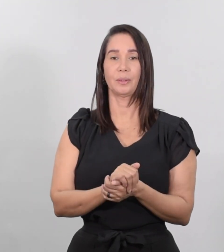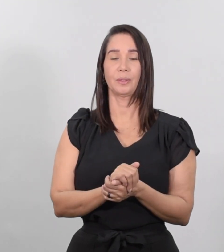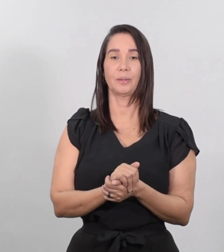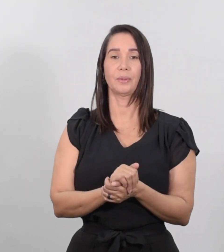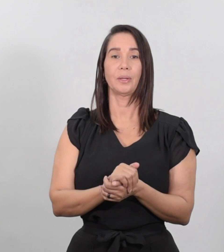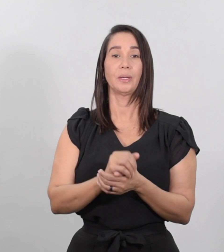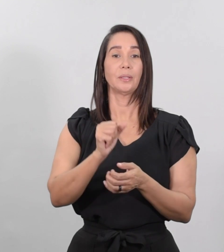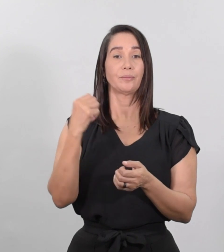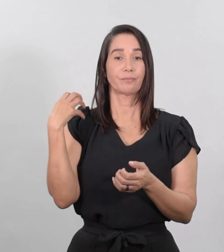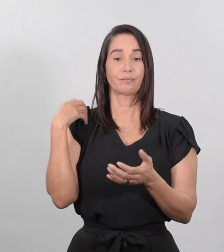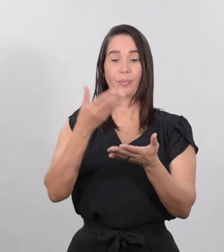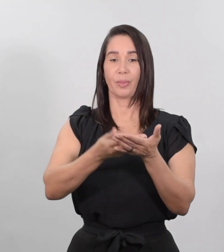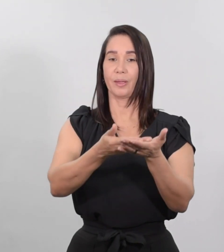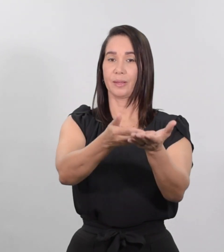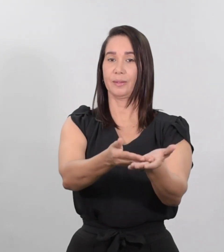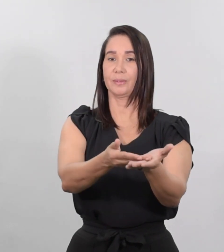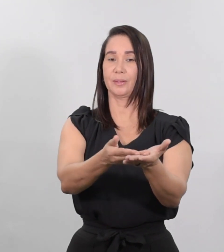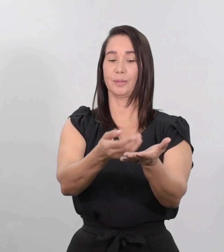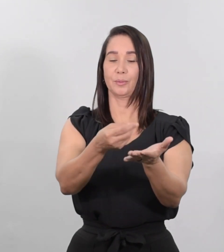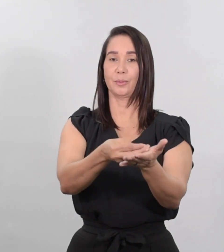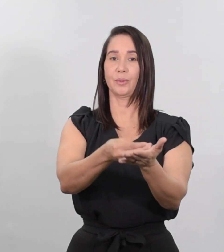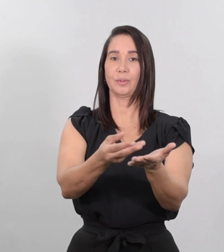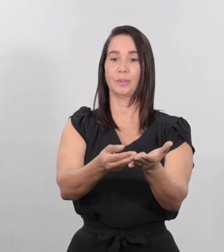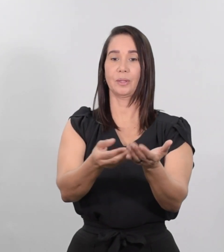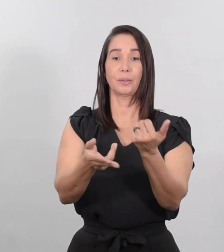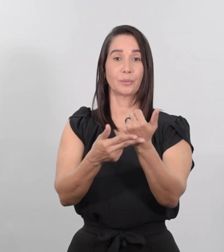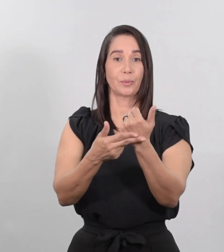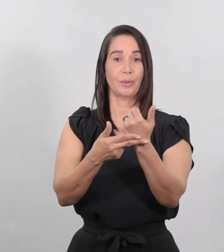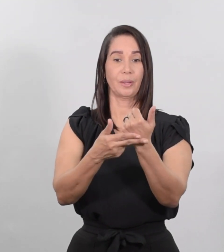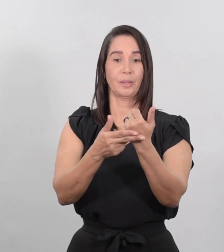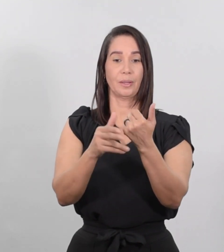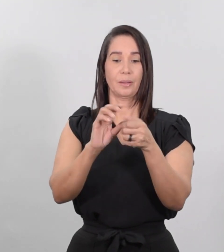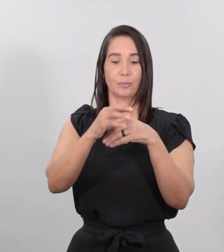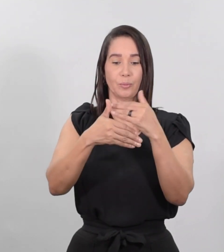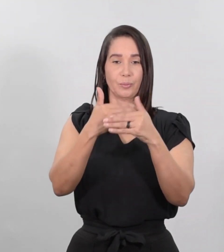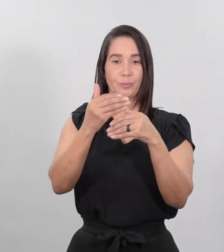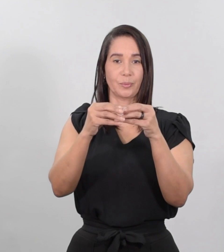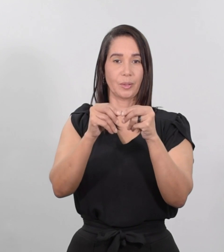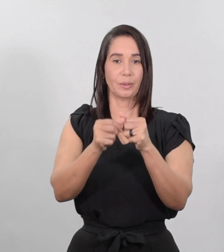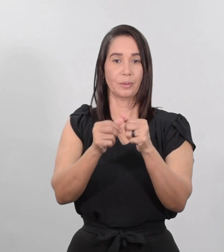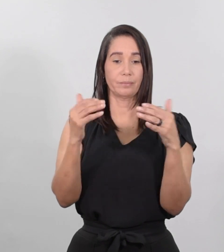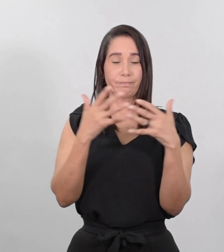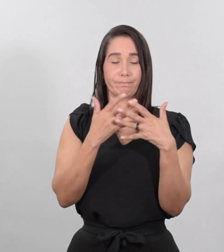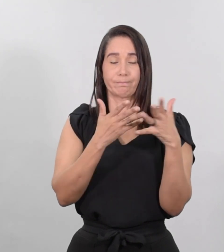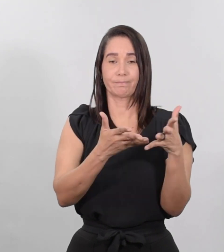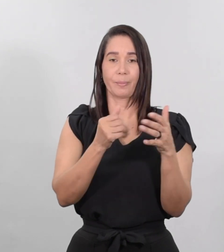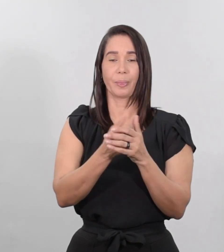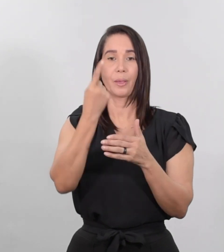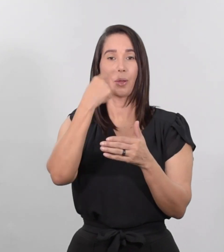Señor, aquí está tu onza. La he tenido guardada en un pañuelo. Te tenía miedo, porque eres un hombre